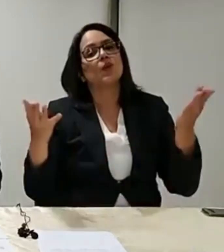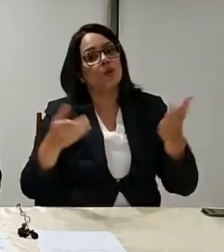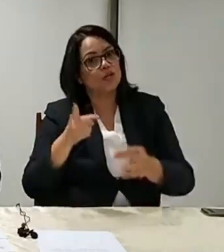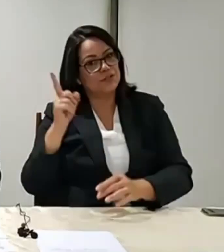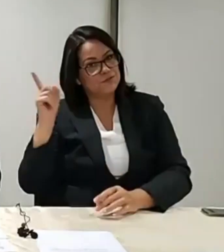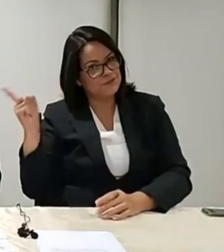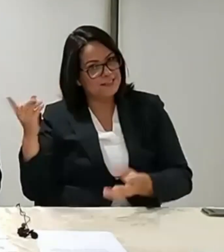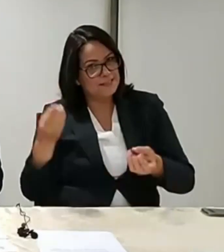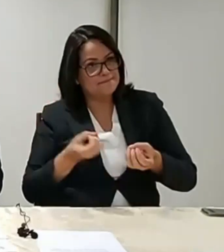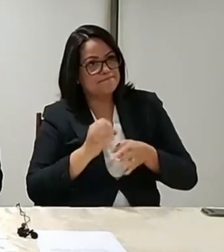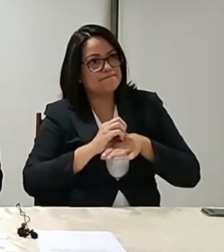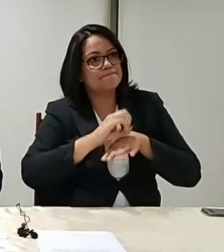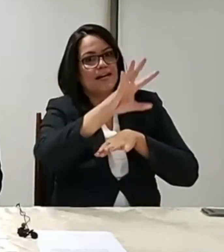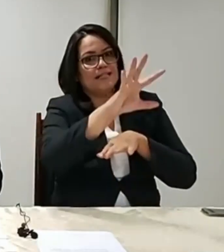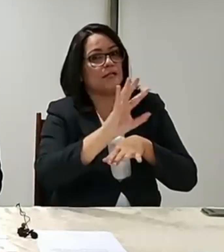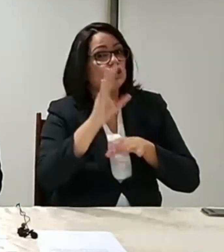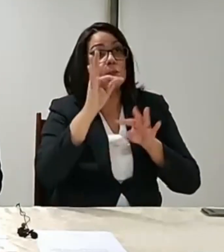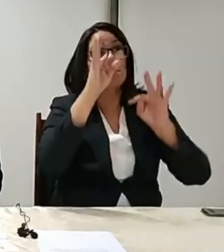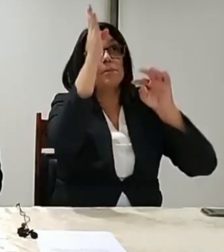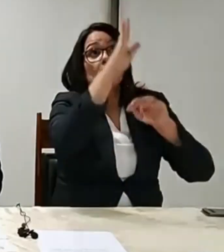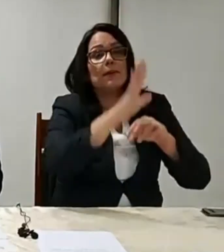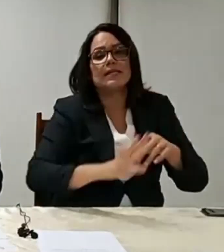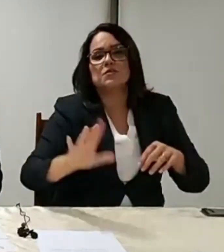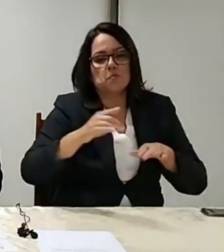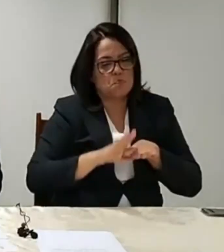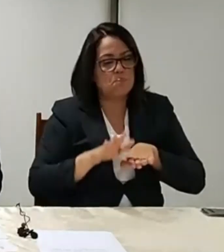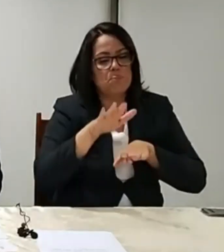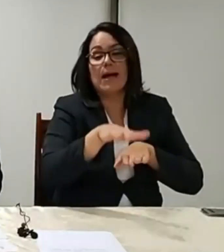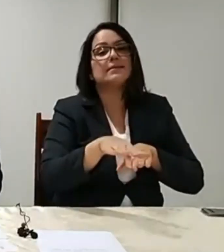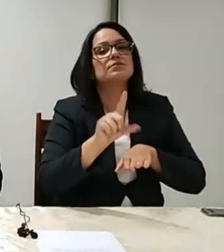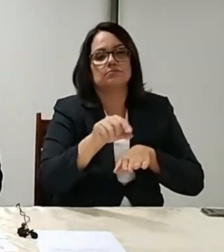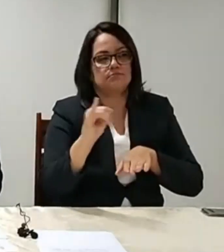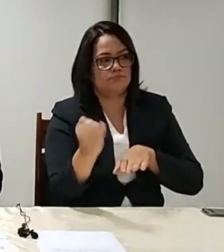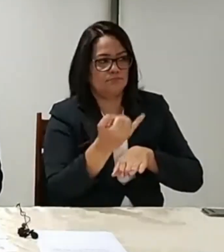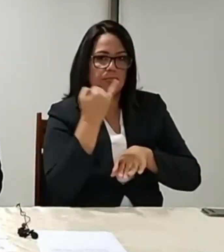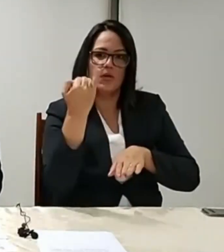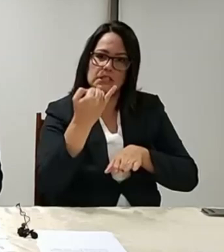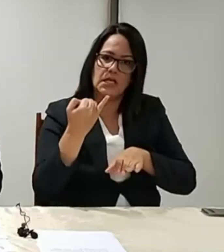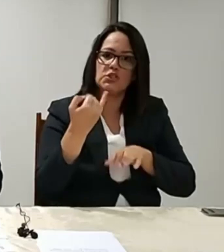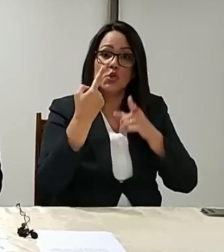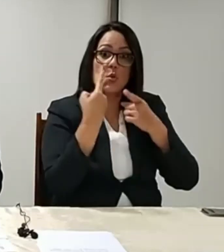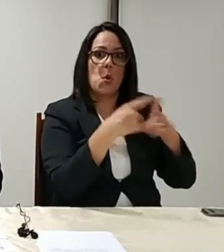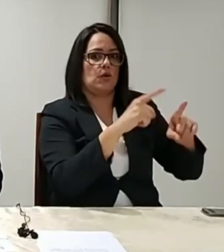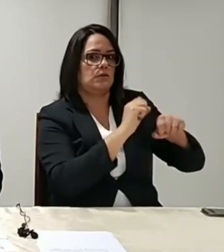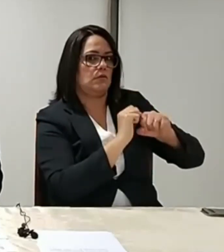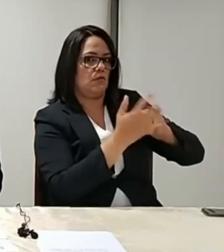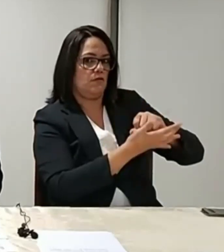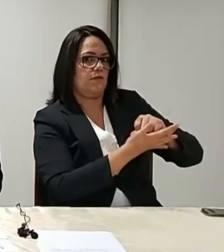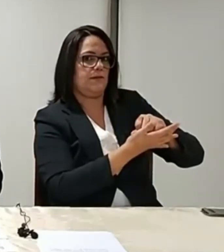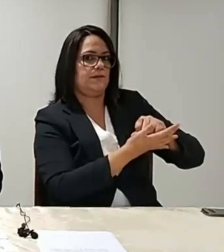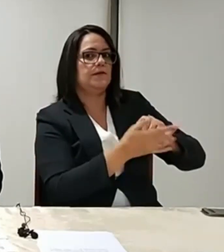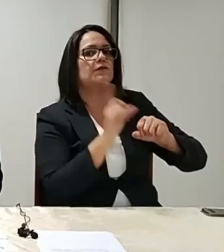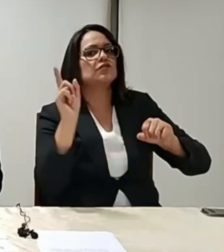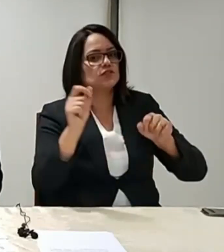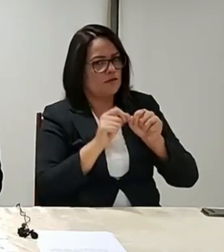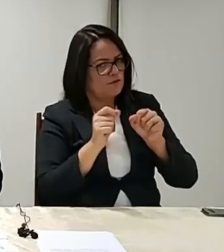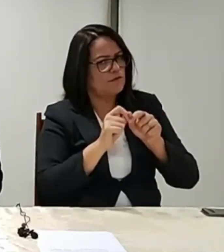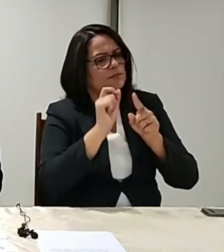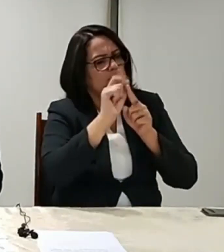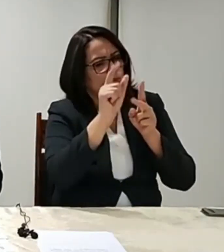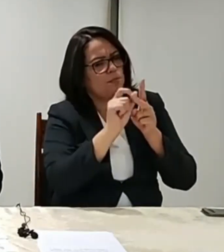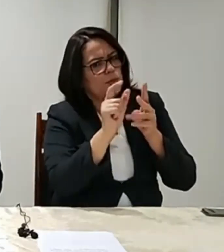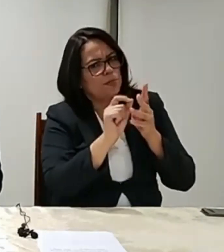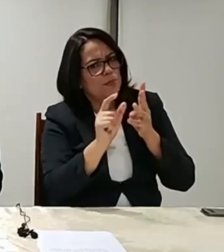todos os brasileiros mais um passo importante no enfrentamento ao Covid. O senhor e o seu governo que já encaminhou em auxílio emergencial R